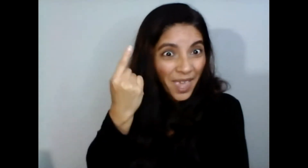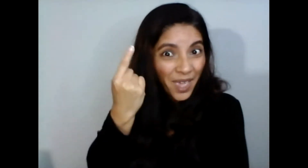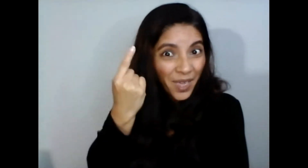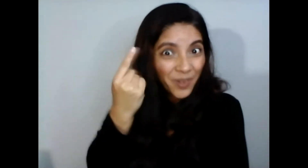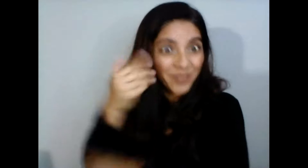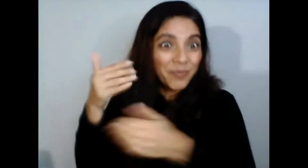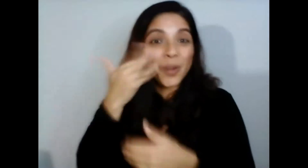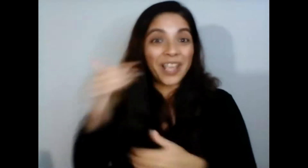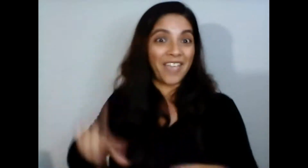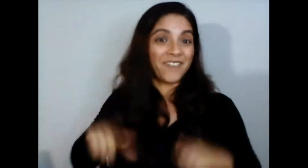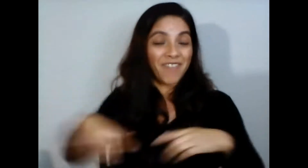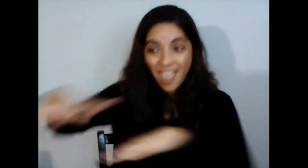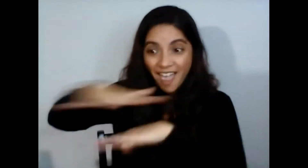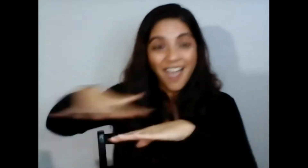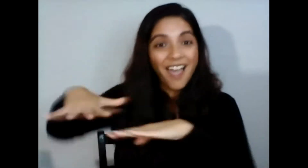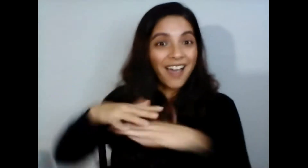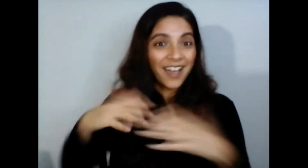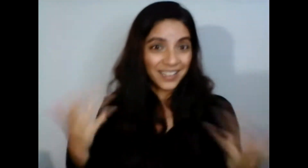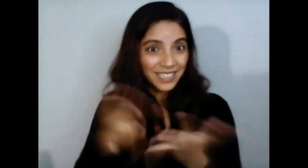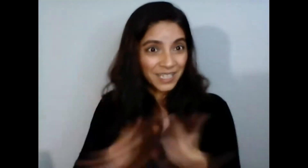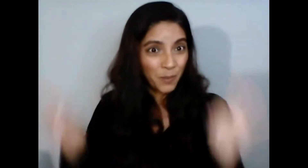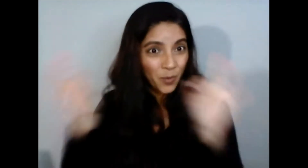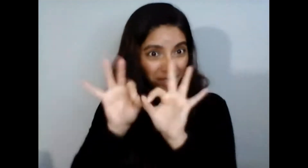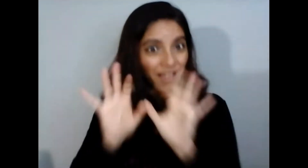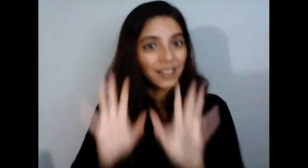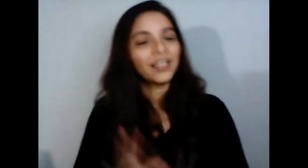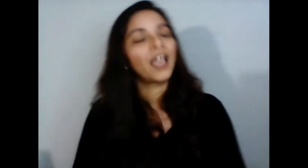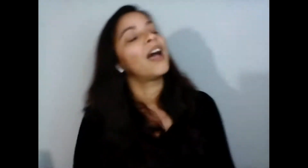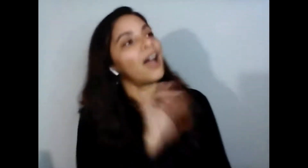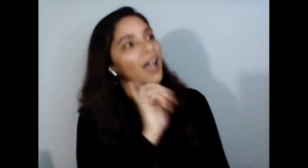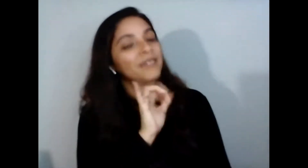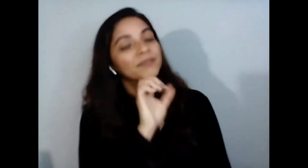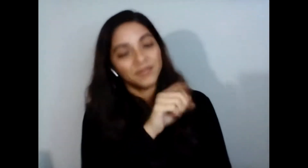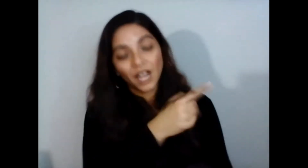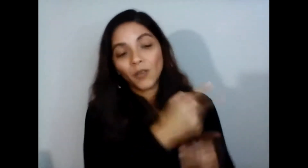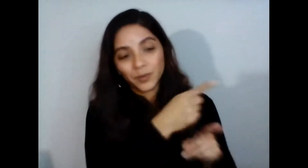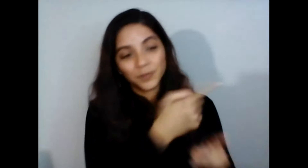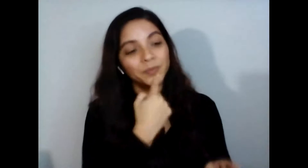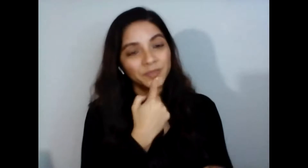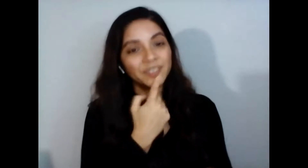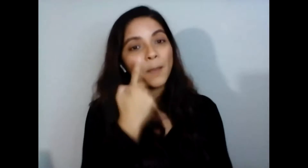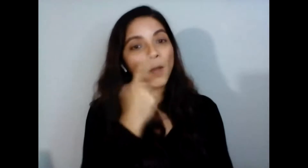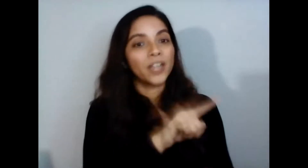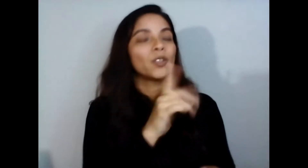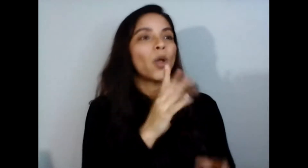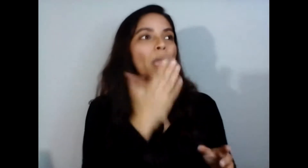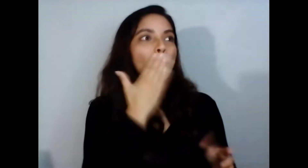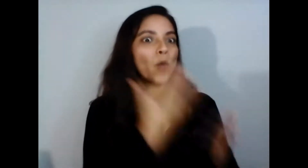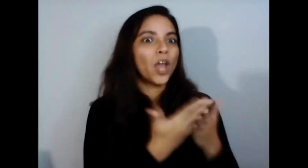más adelante en mente esa parte esos ancianos que están así y poder hacer un plan B y